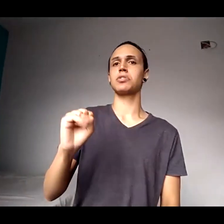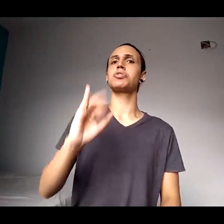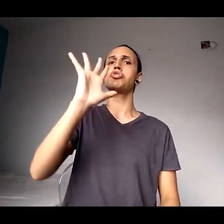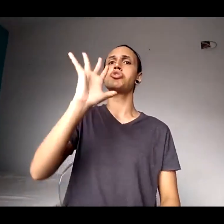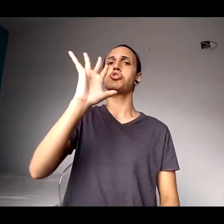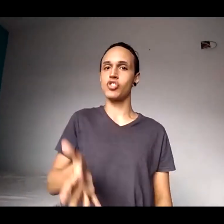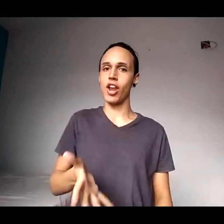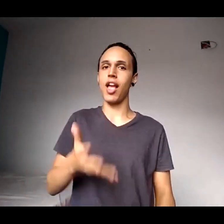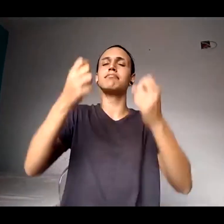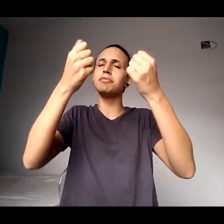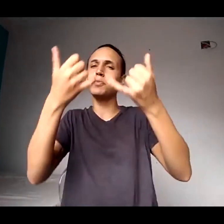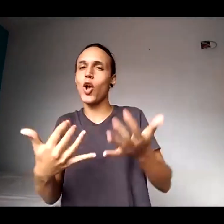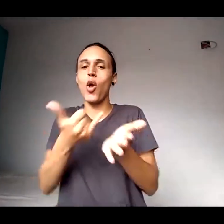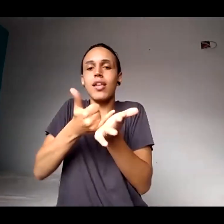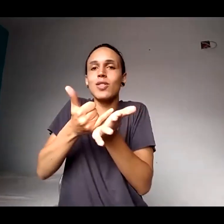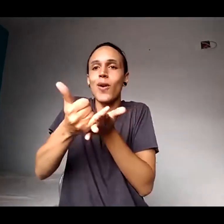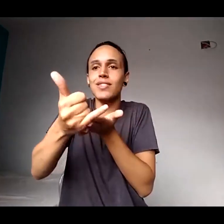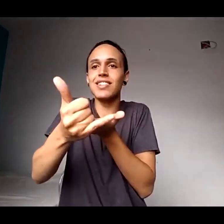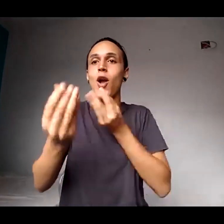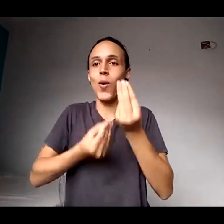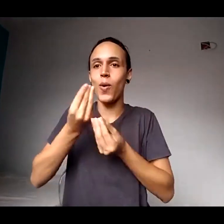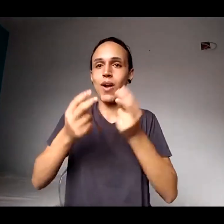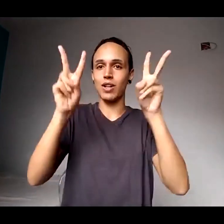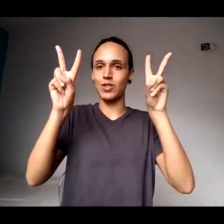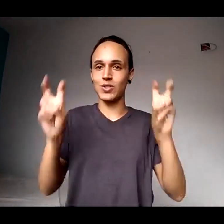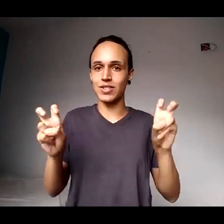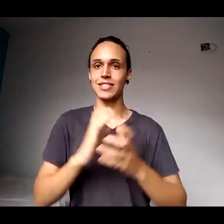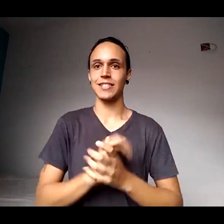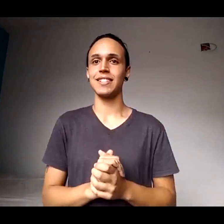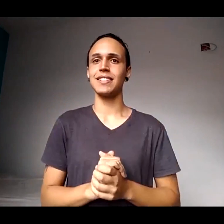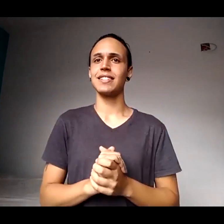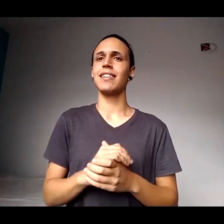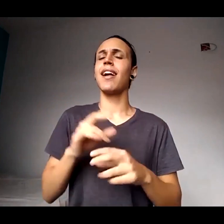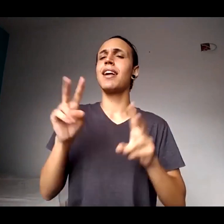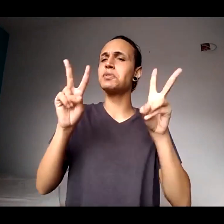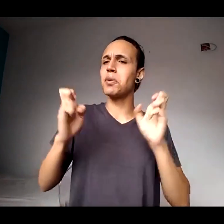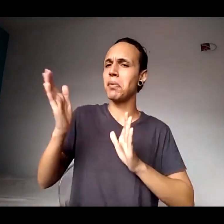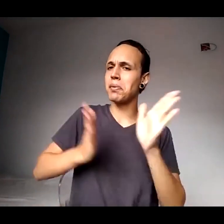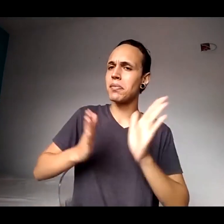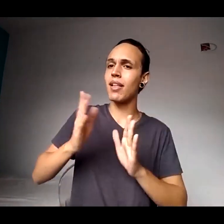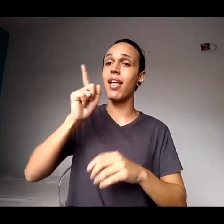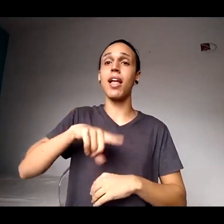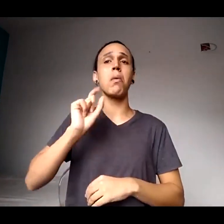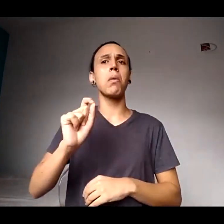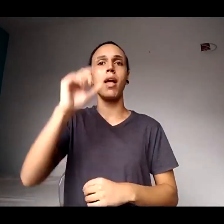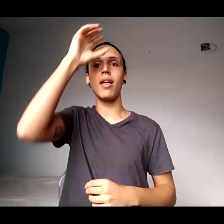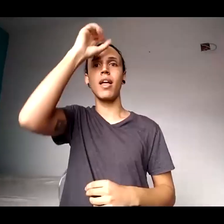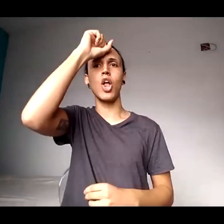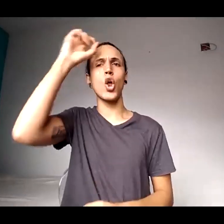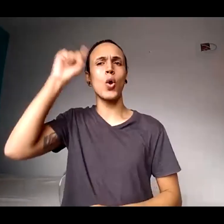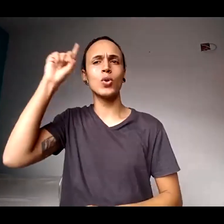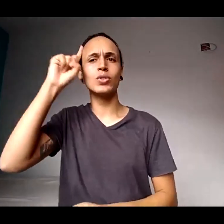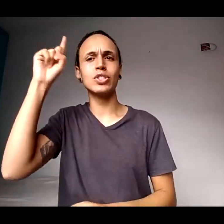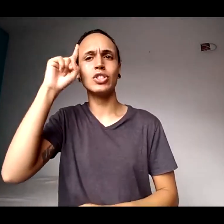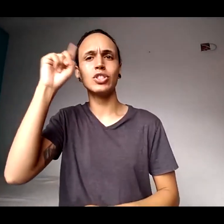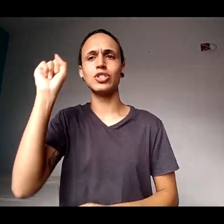a sessão muito bem, né? Essa questão da acessibilidade é um aprendizado, um aprendizado diário para cada um de nós,